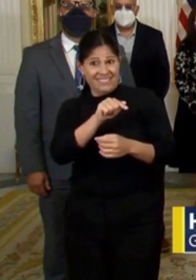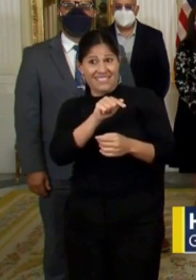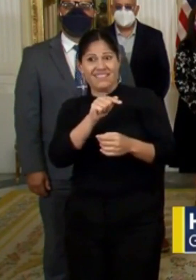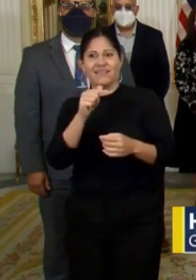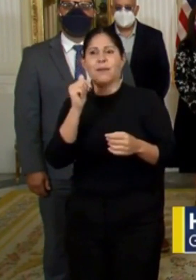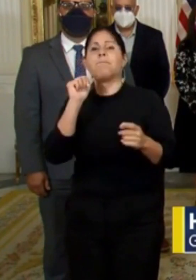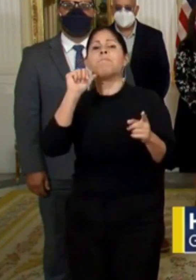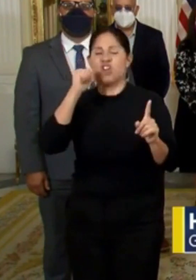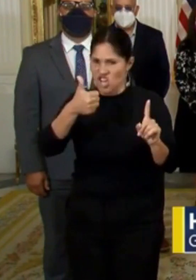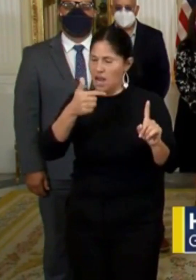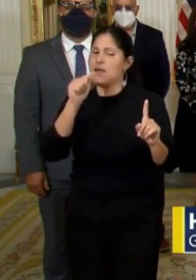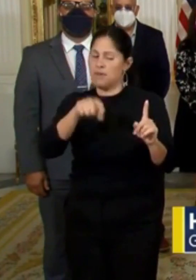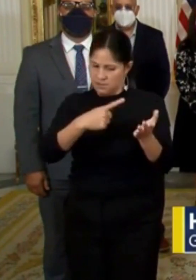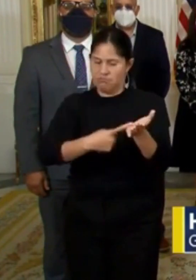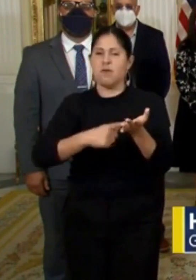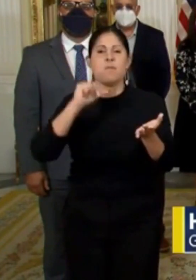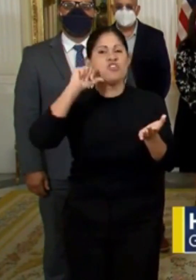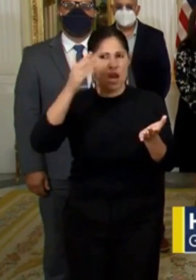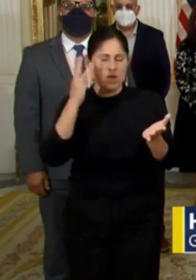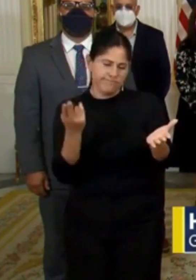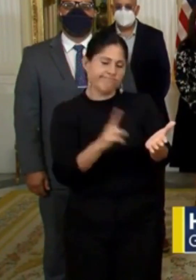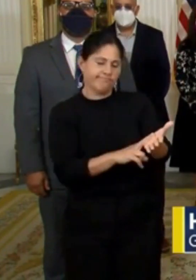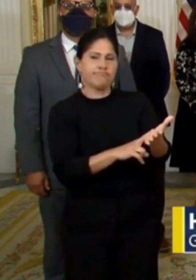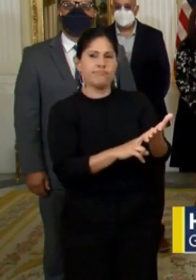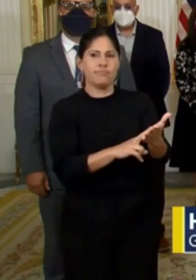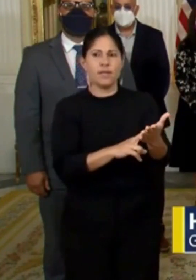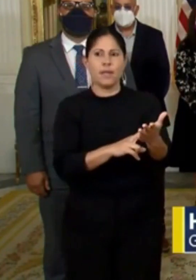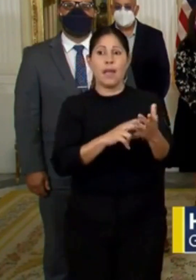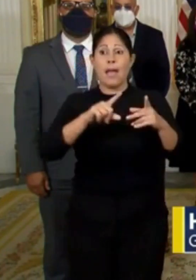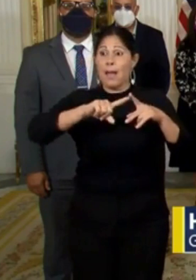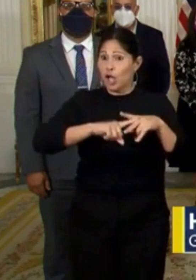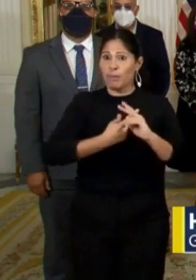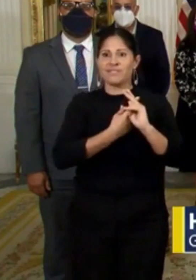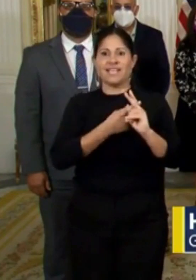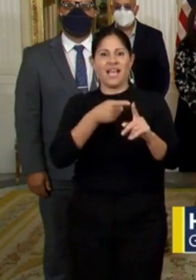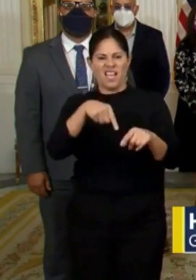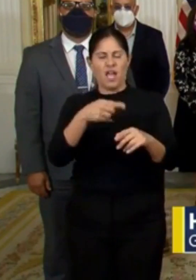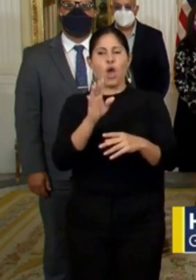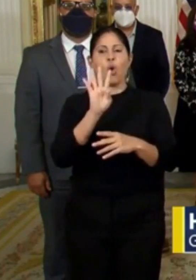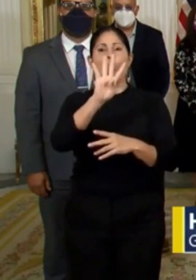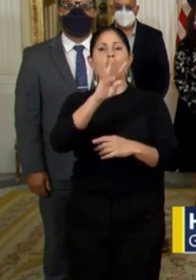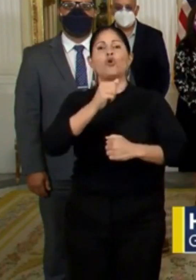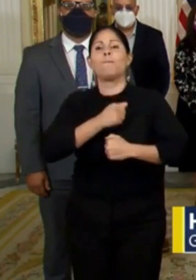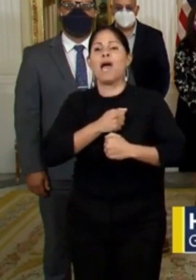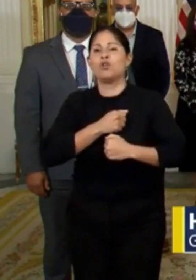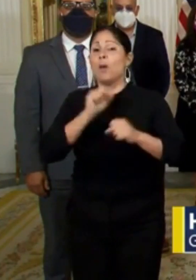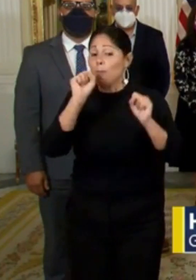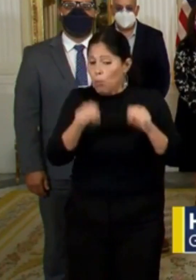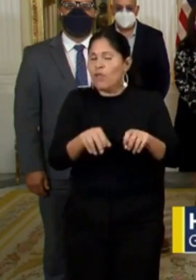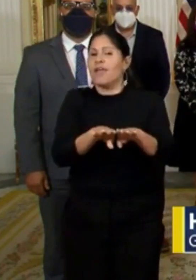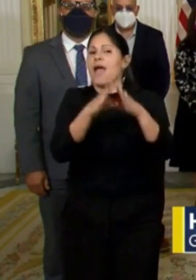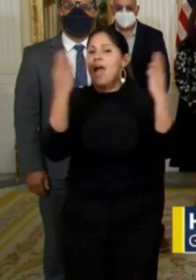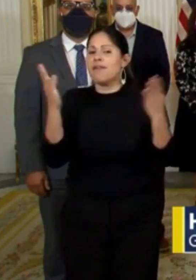nueva orden ejecutiva para que efectivo el lunes 4 de mayo, reactive algunas actividades económicas de manera